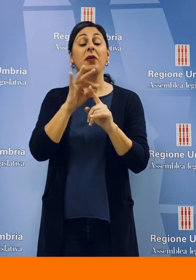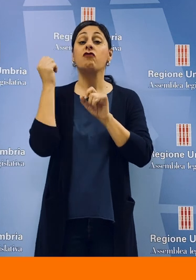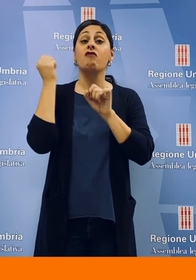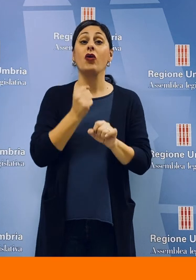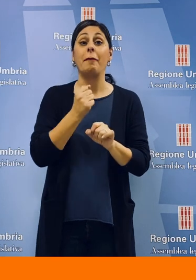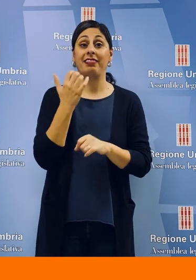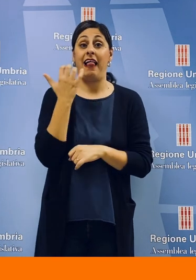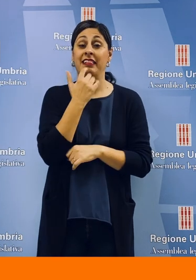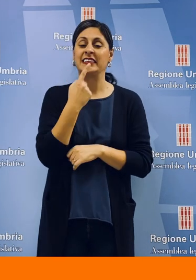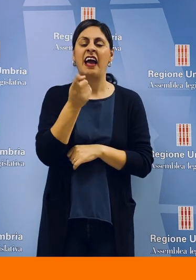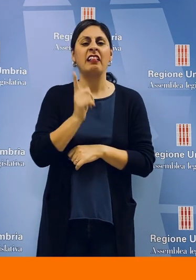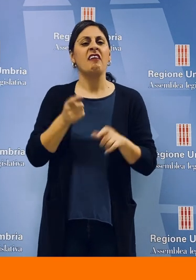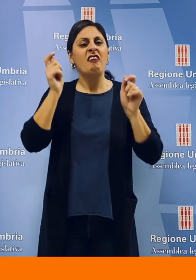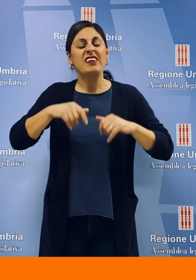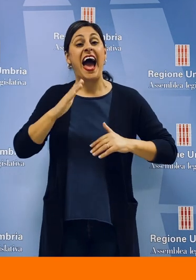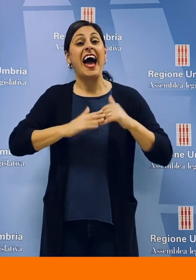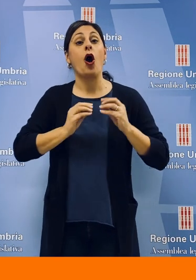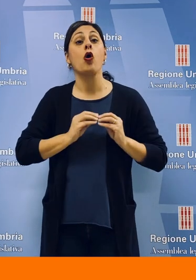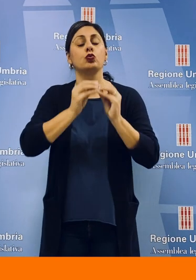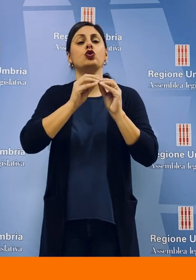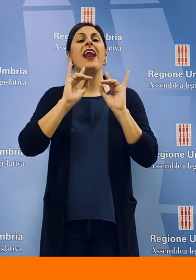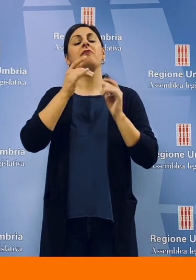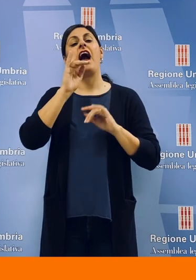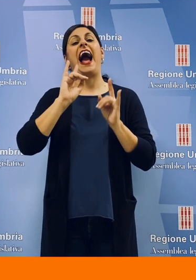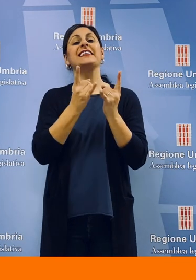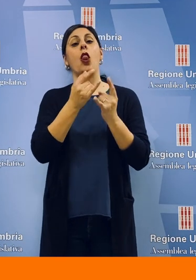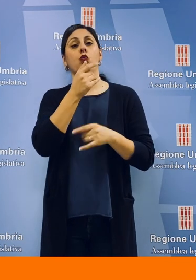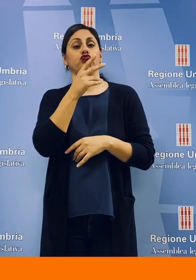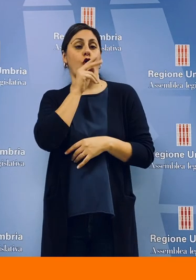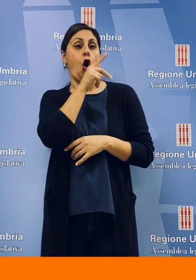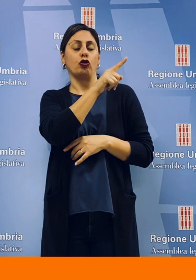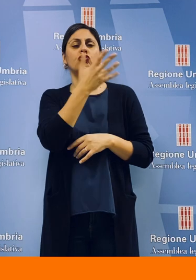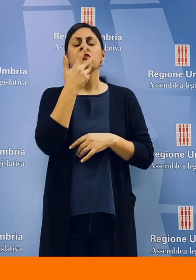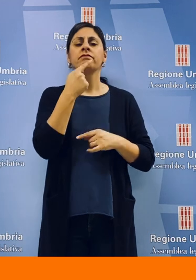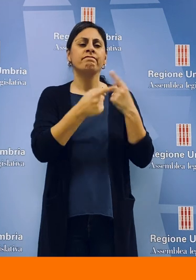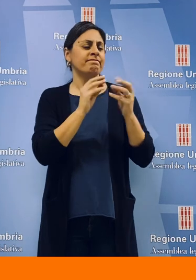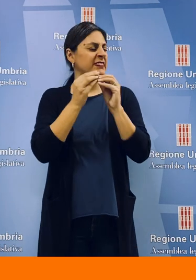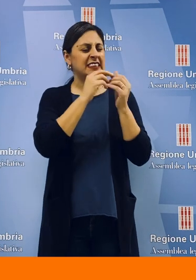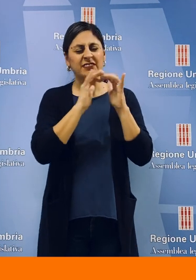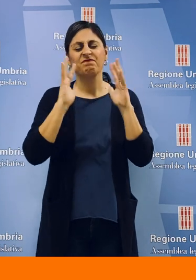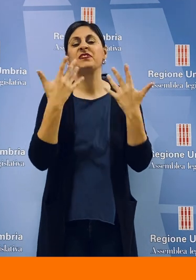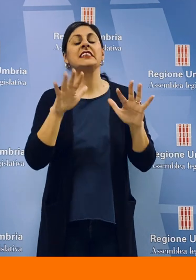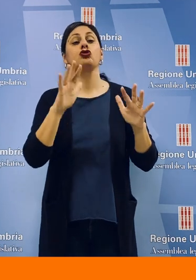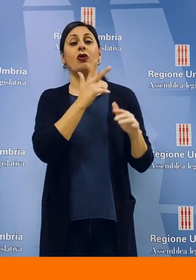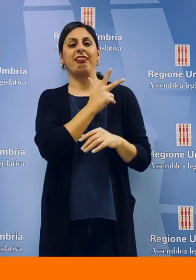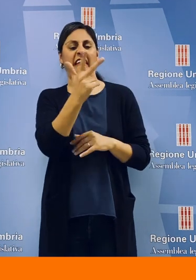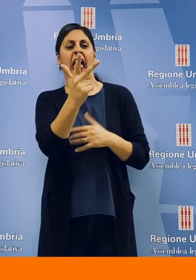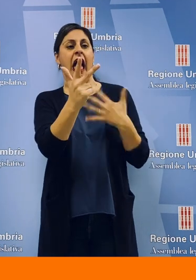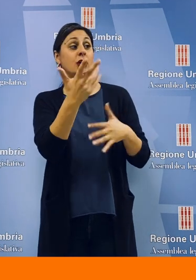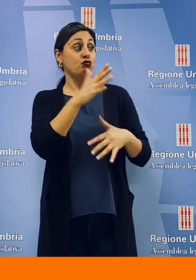Altro obiettivo fondamentale per T6 è quello di avviare la ricostruzione a Castelluccio con l'obiettivo di chiudere l'intera ricostruzione in tre anni